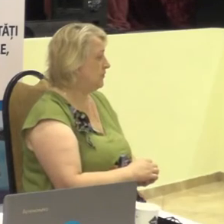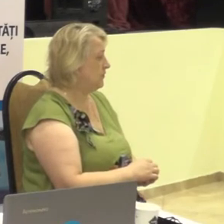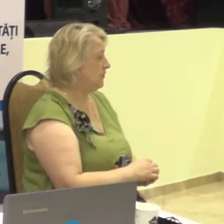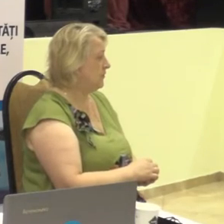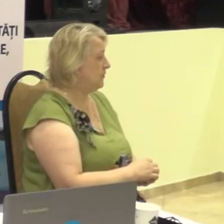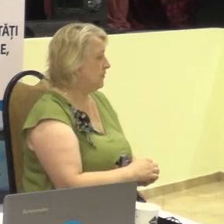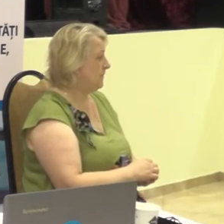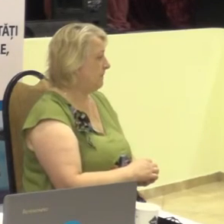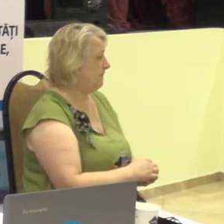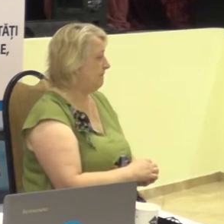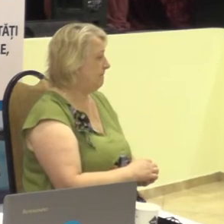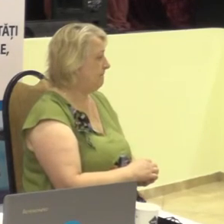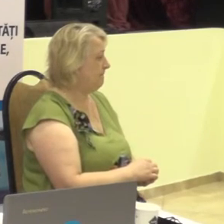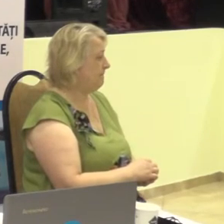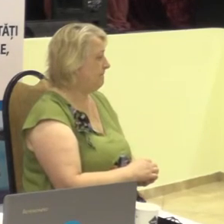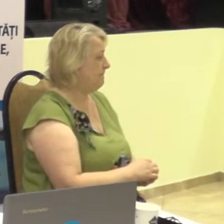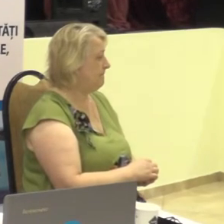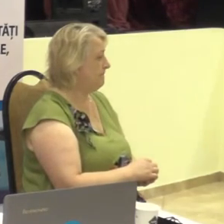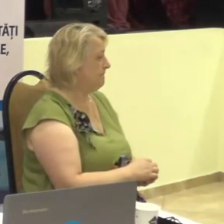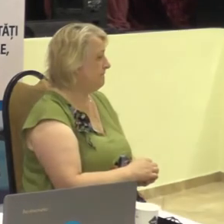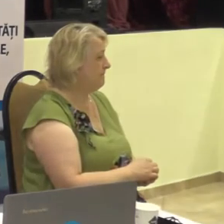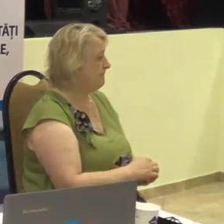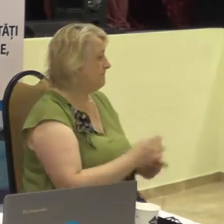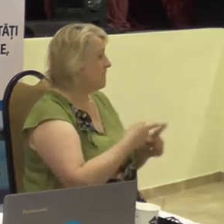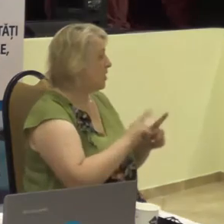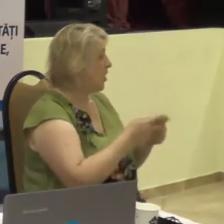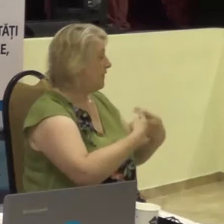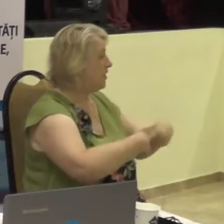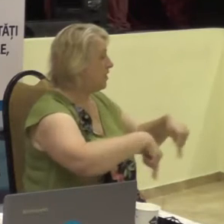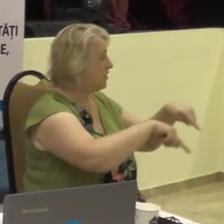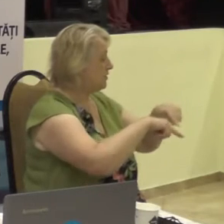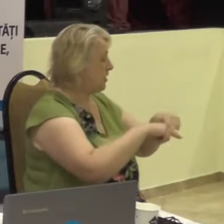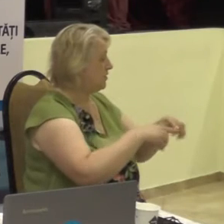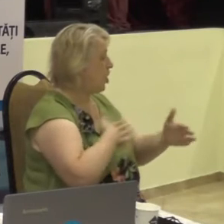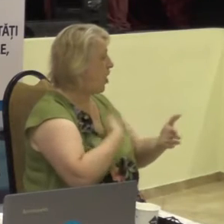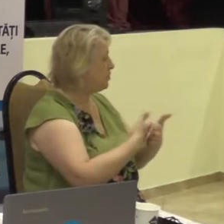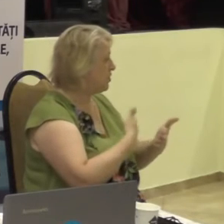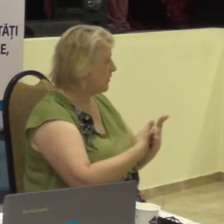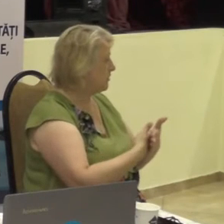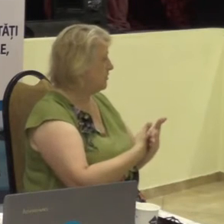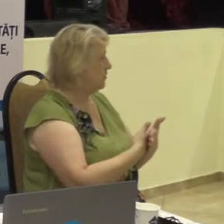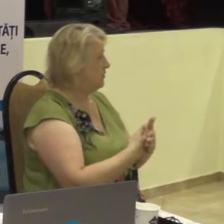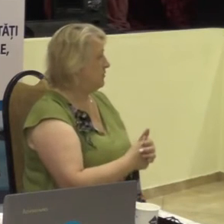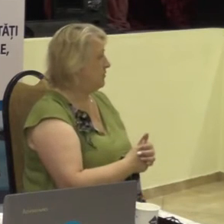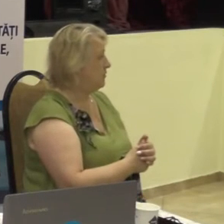organizație obștească